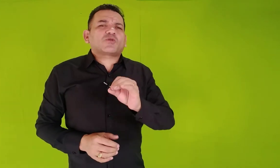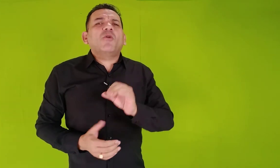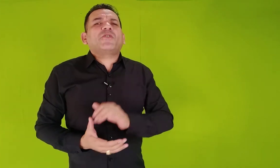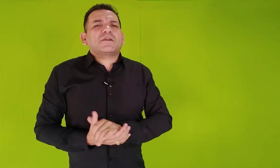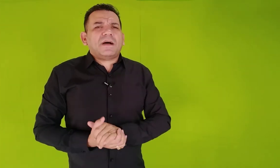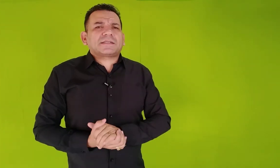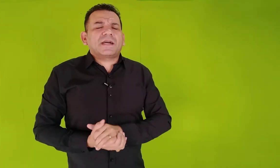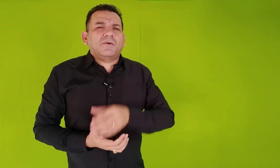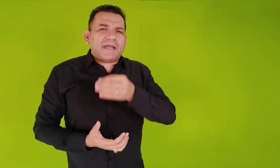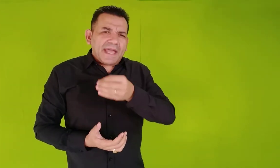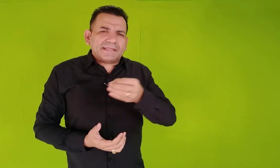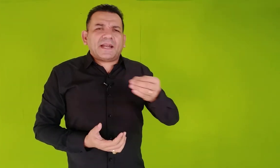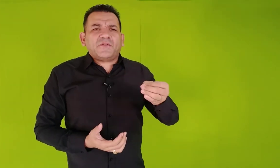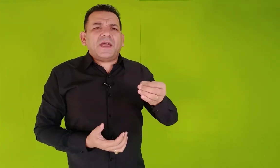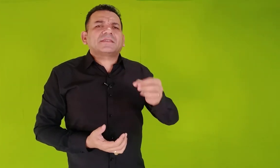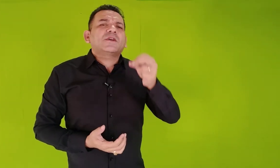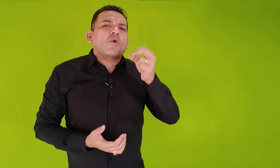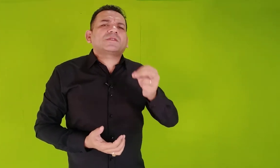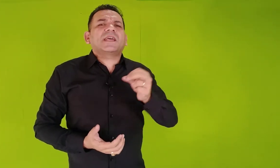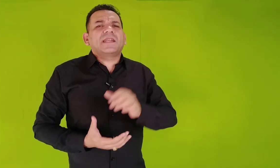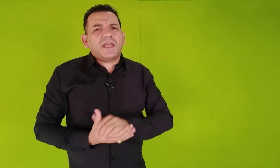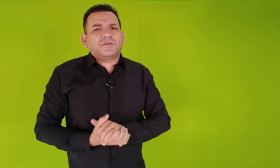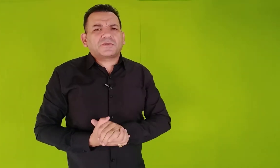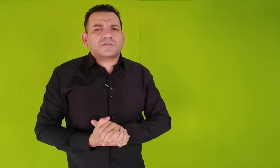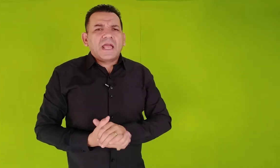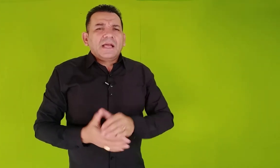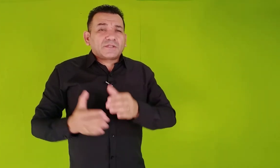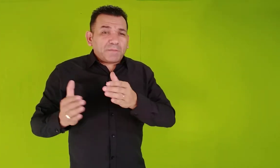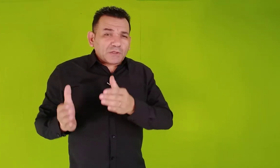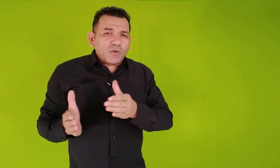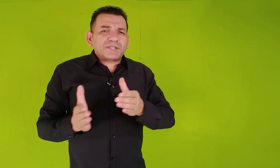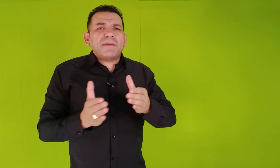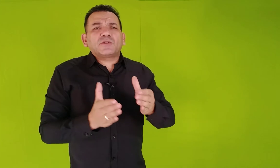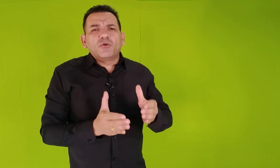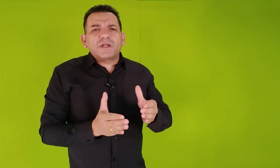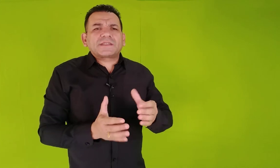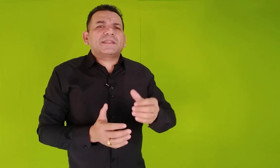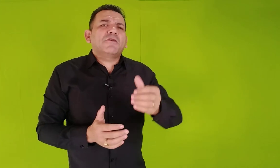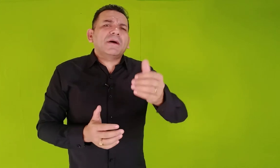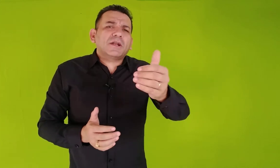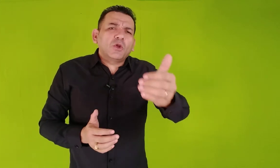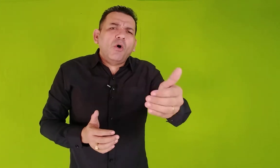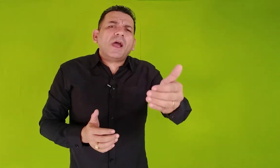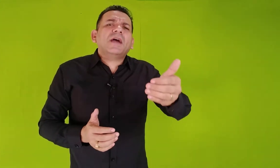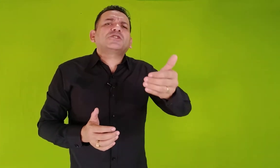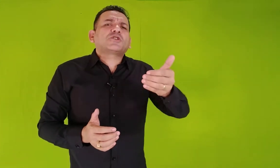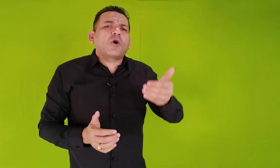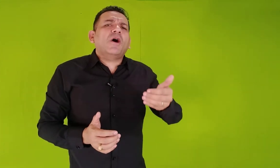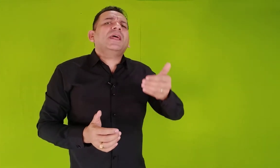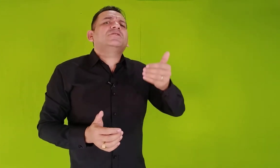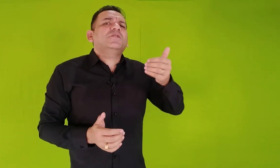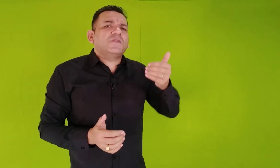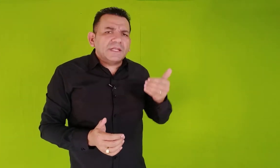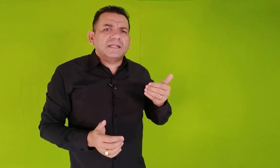confirmação, é através de conselheiros. São pessoas maduras que têm uma longa história de vida,